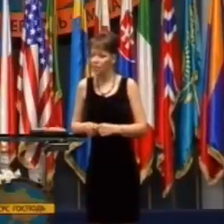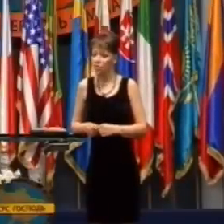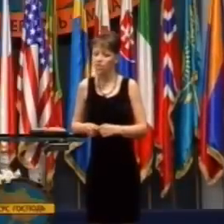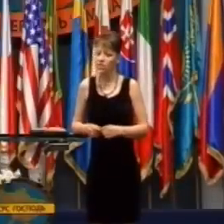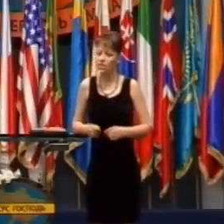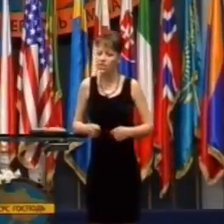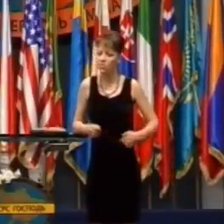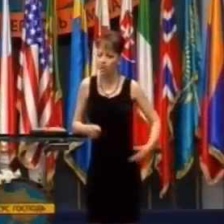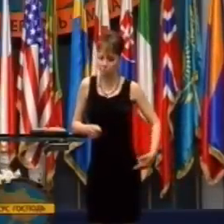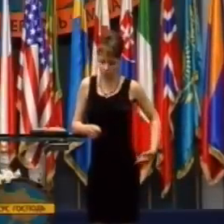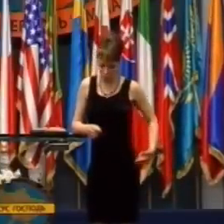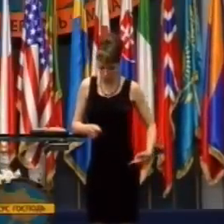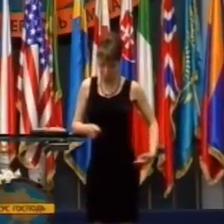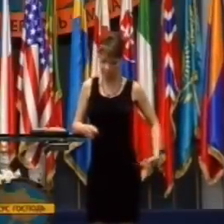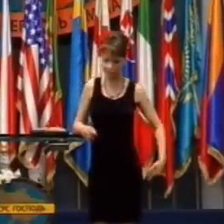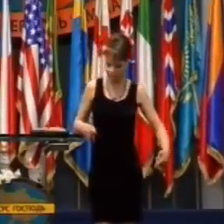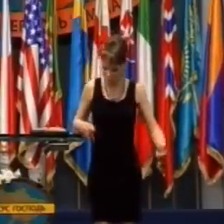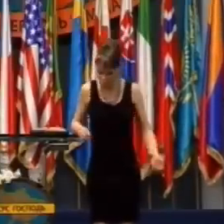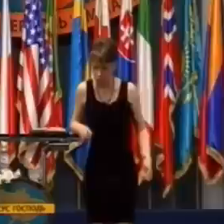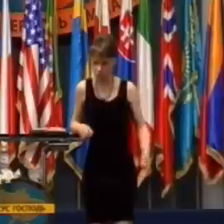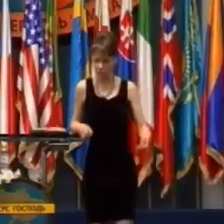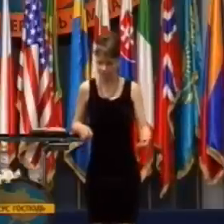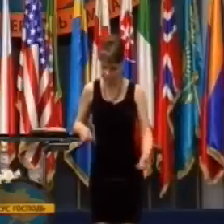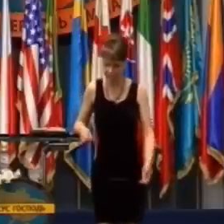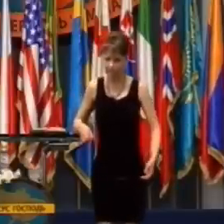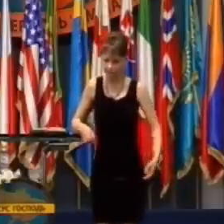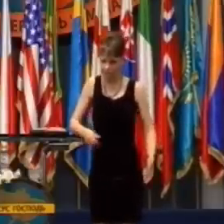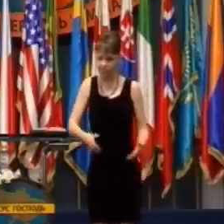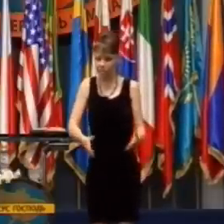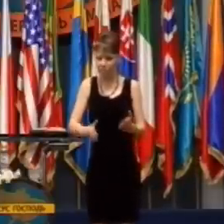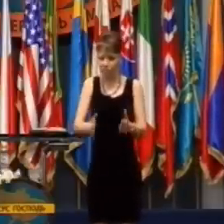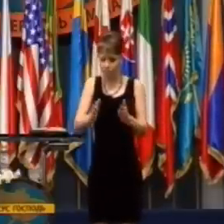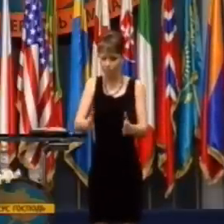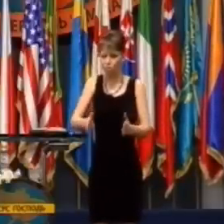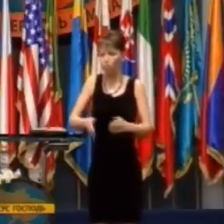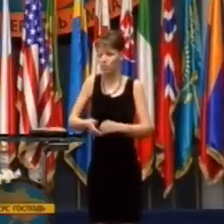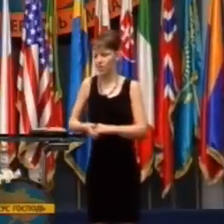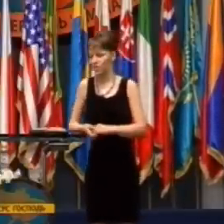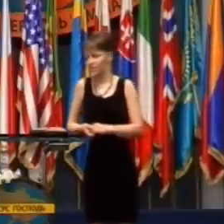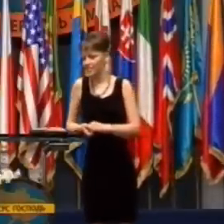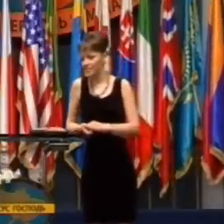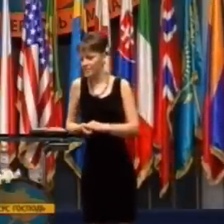pretože telo teraz nemalo vnútri žiadnu oporu, aby mohla chodiť.